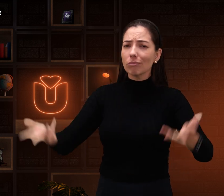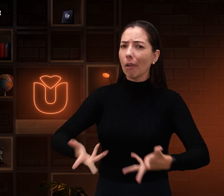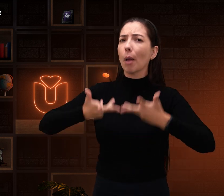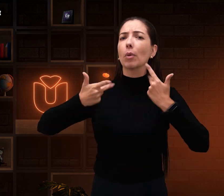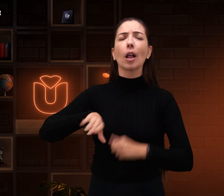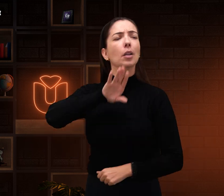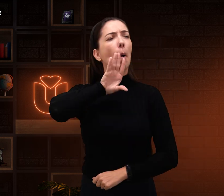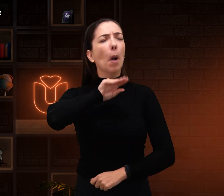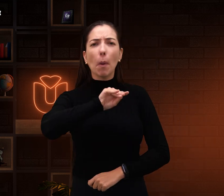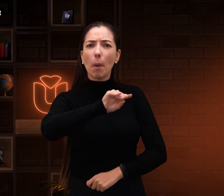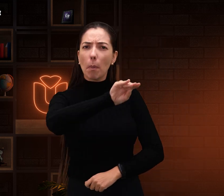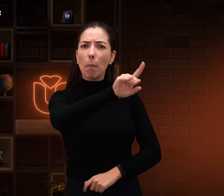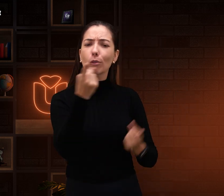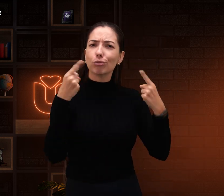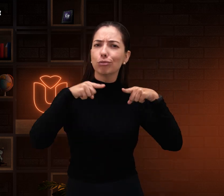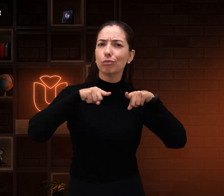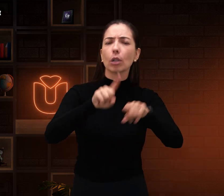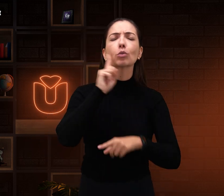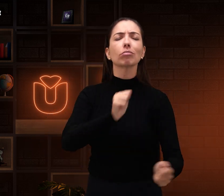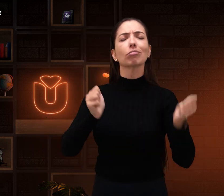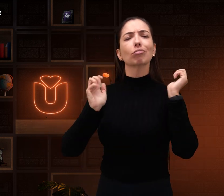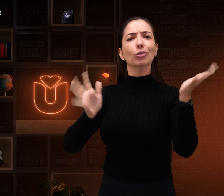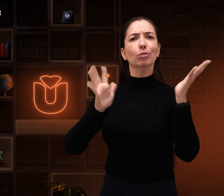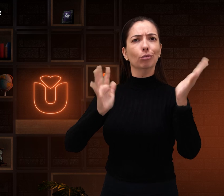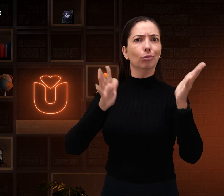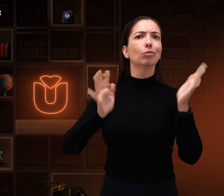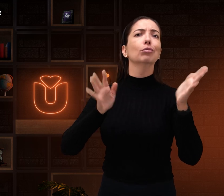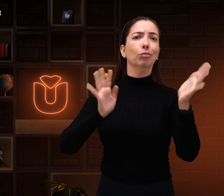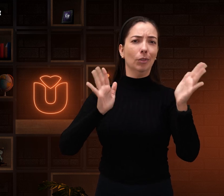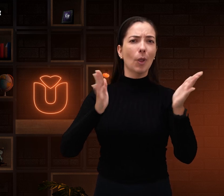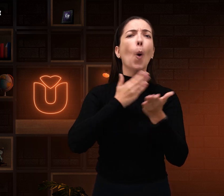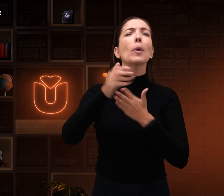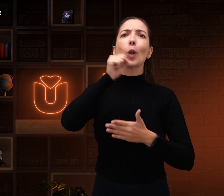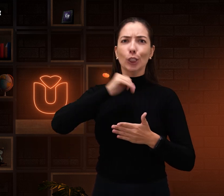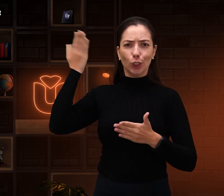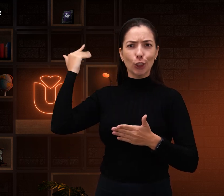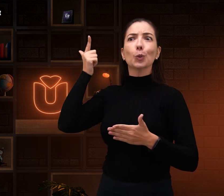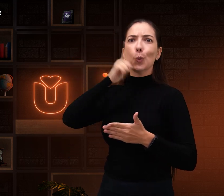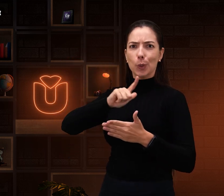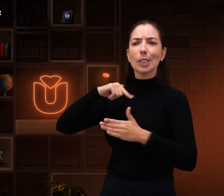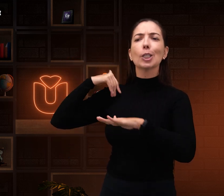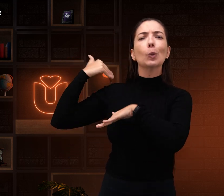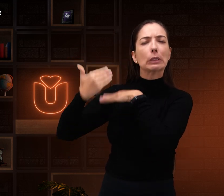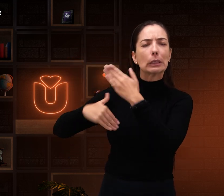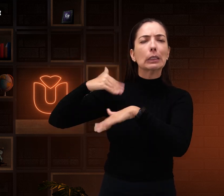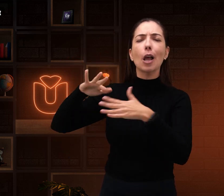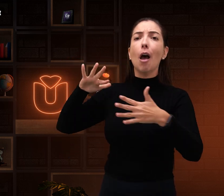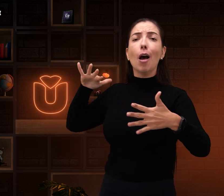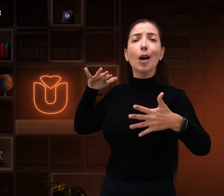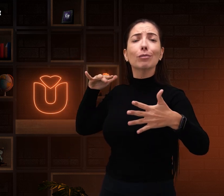intérprete de Libras, que faz a tradução direta, quando estamos nos comunicando em Libras. Nós conseguimos essa conquista